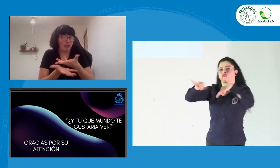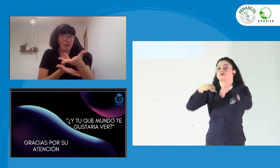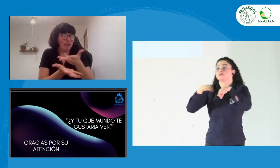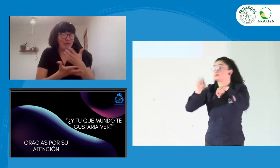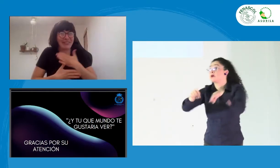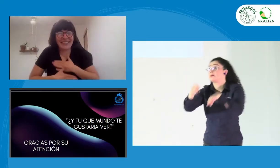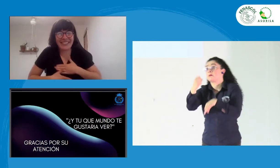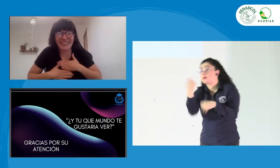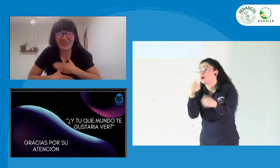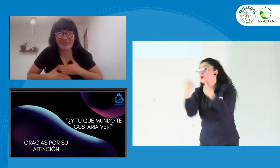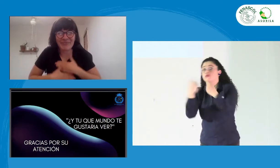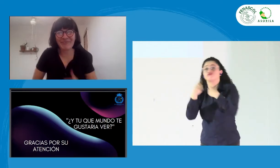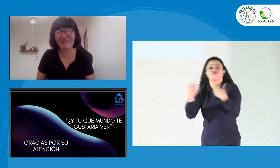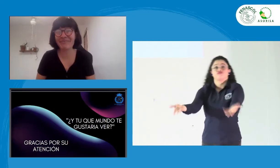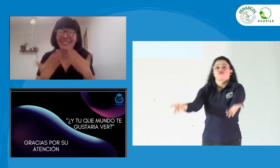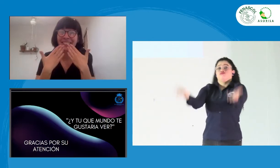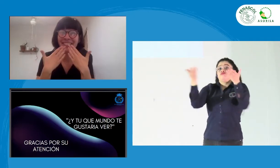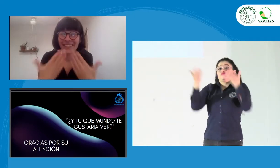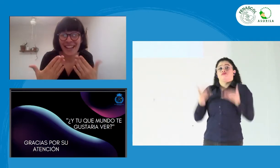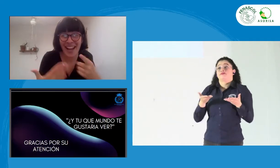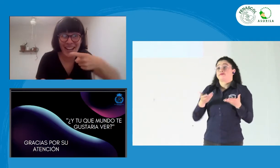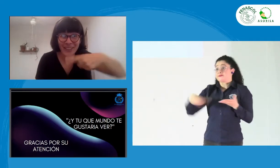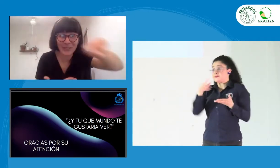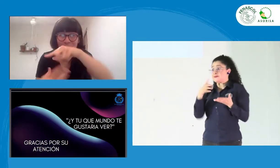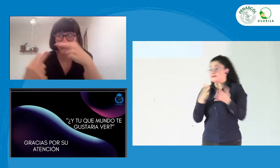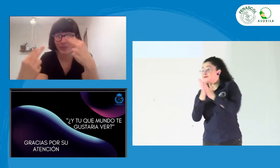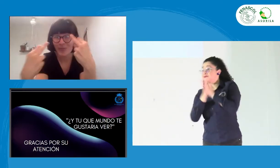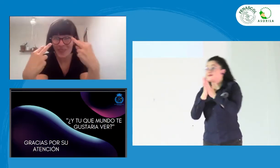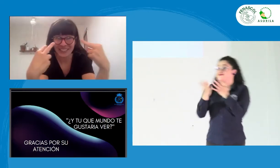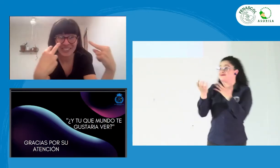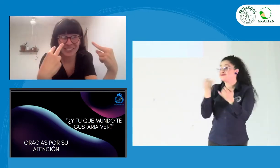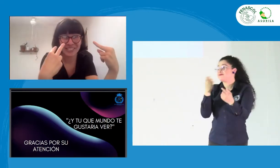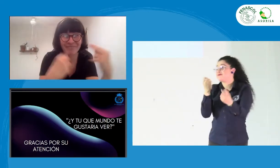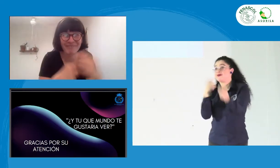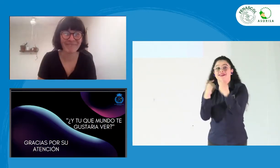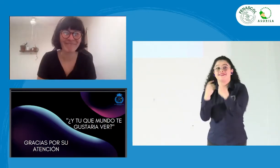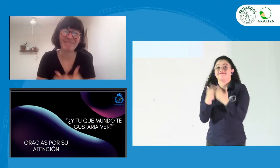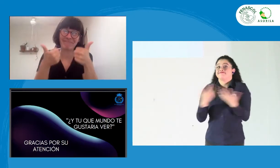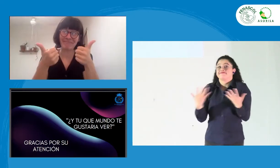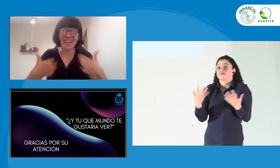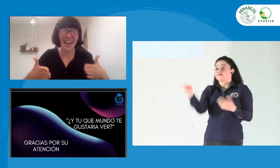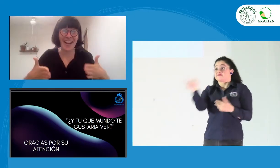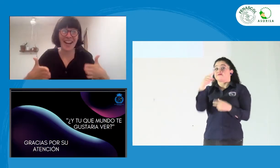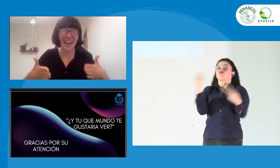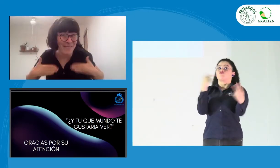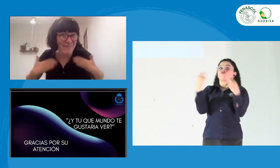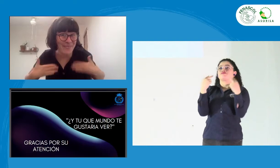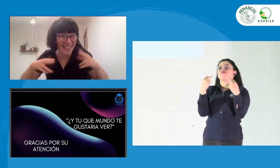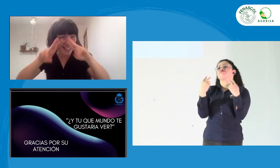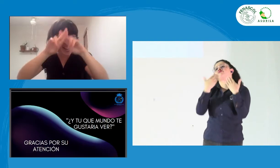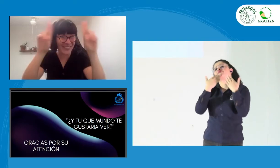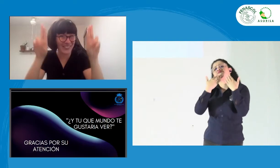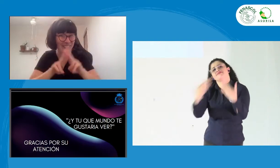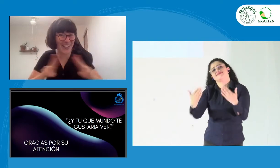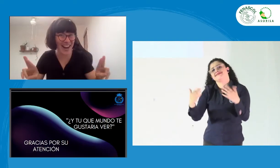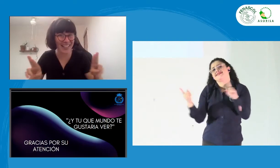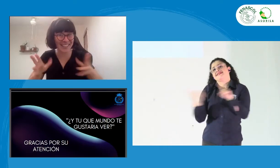siéntanse libres de contactarme y estaremos hablando también acerca del asunto. Gracias por ver mi presentación.